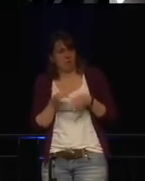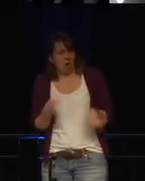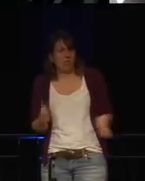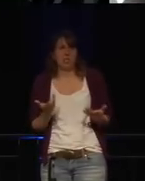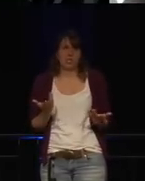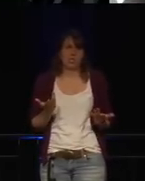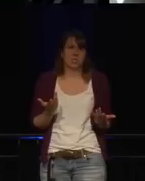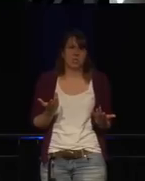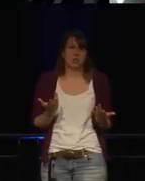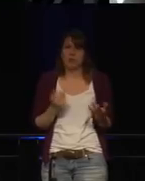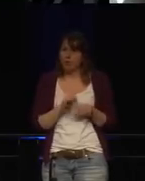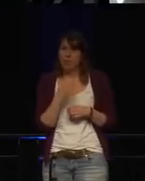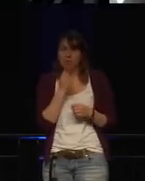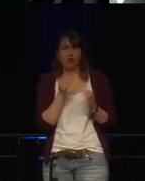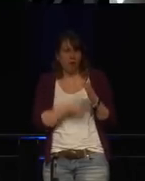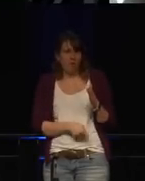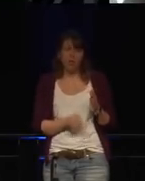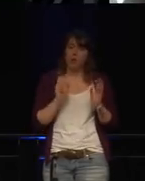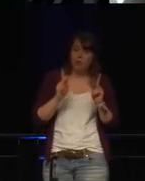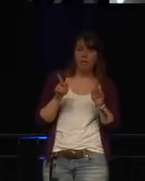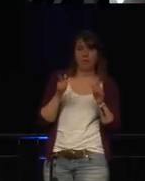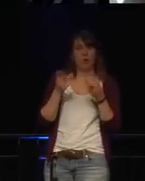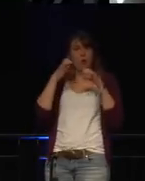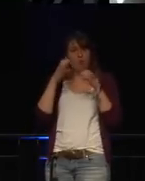da gibt es einen physischen Mute-Button drauf.